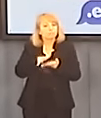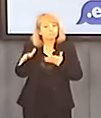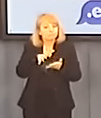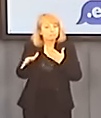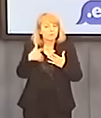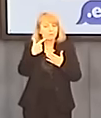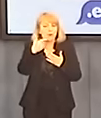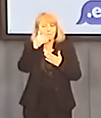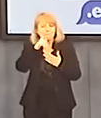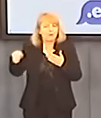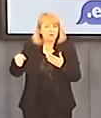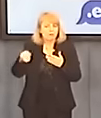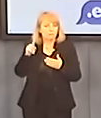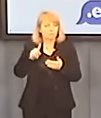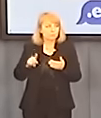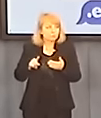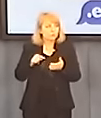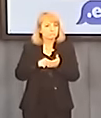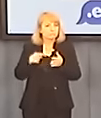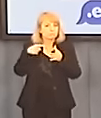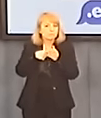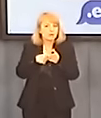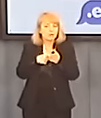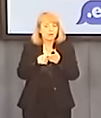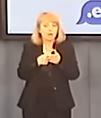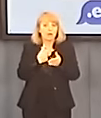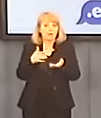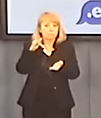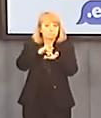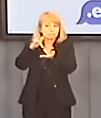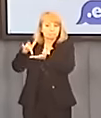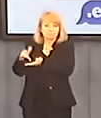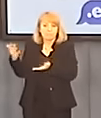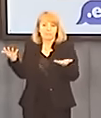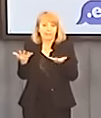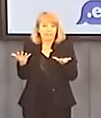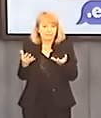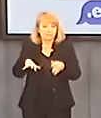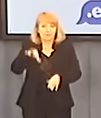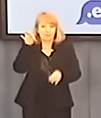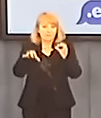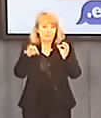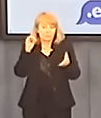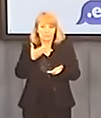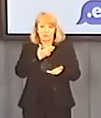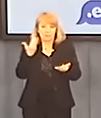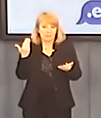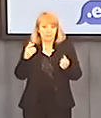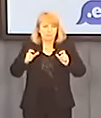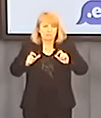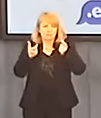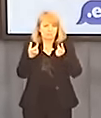momencie, kiedy nie mamy jeszcze uzgodnionej jakiejkolwiek lokalizacji tej elektrowni. Czyli mamy do czynienia z sytuacją, której